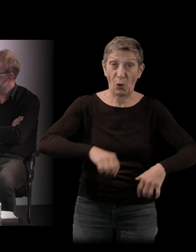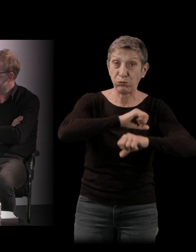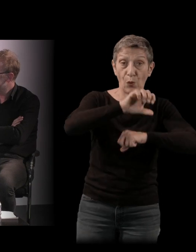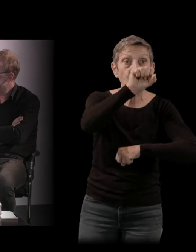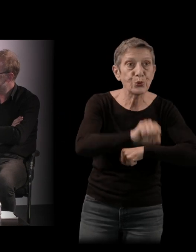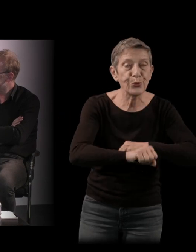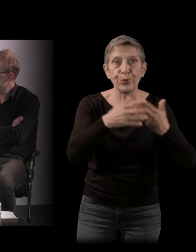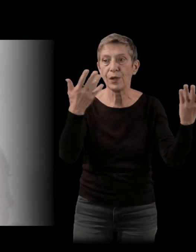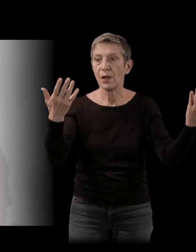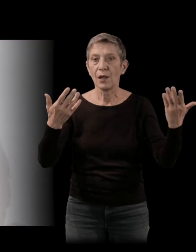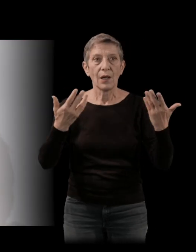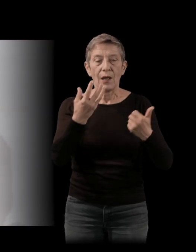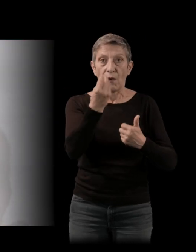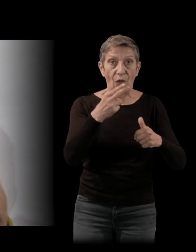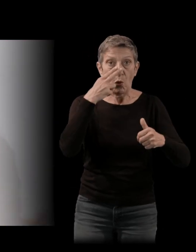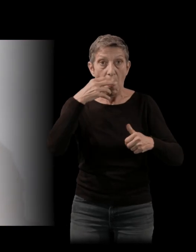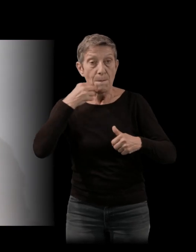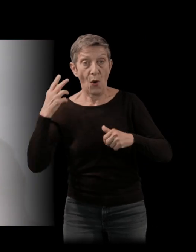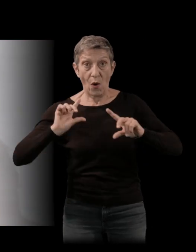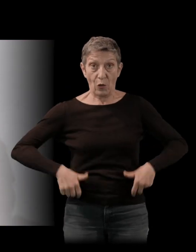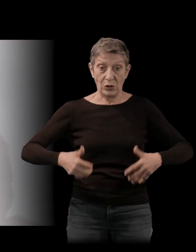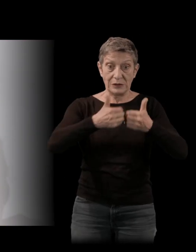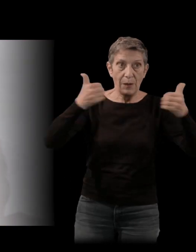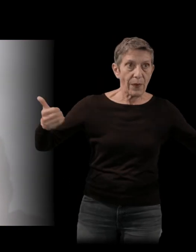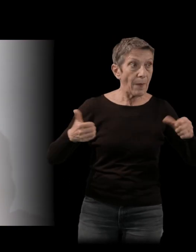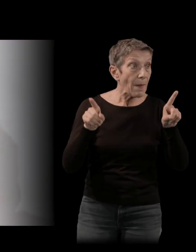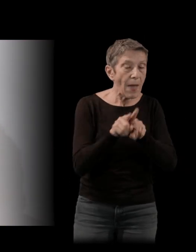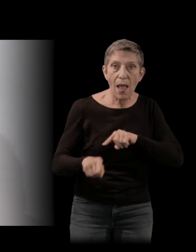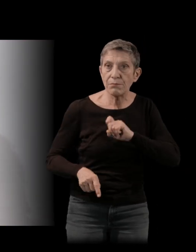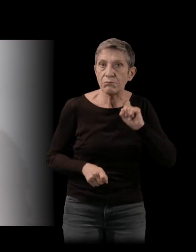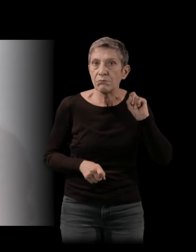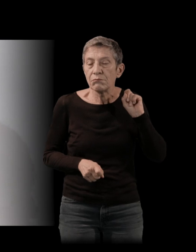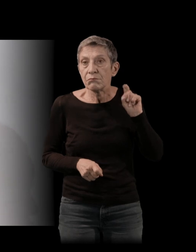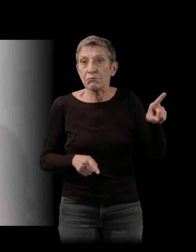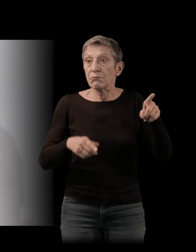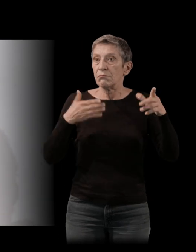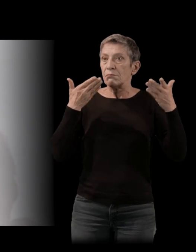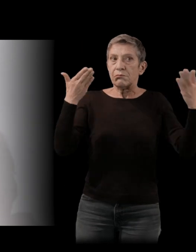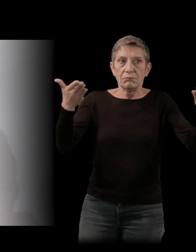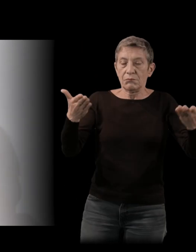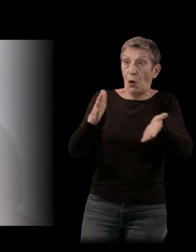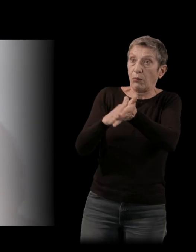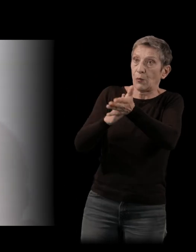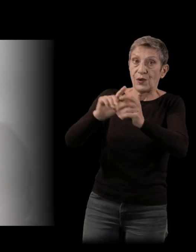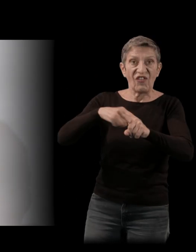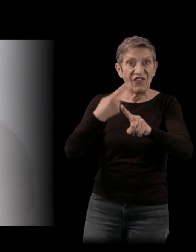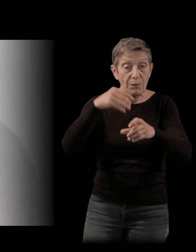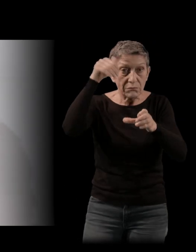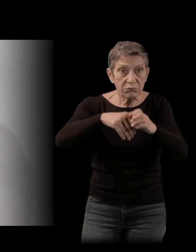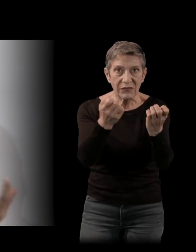dans la même école que les Blancs, couronne aussi ce film avec un casting entièrement noir. Donc là, je me suis dit que, vu le